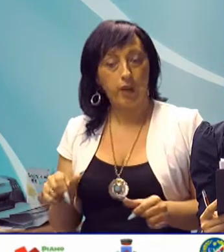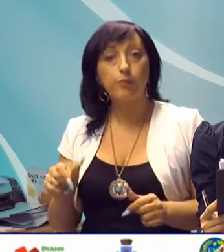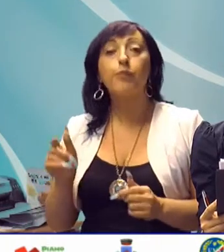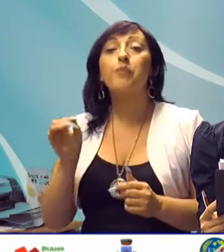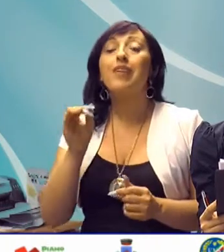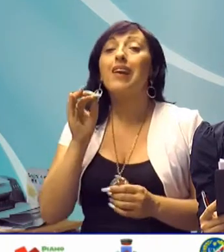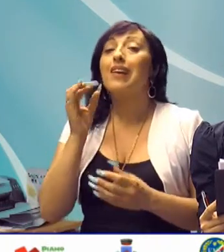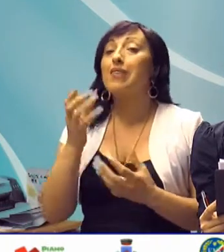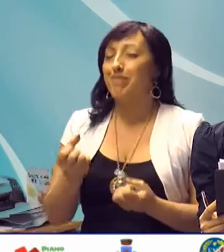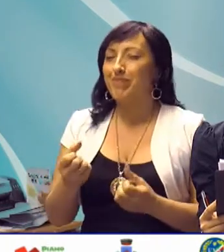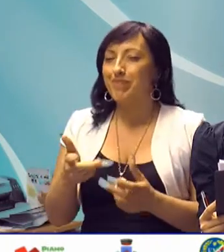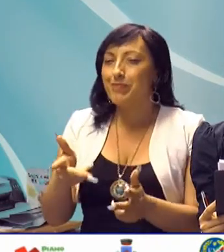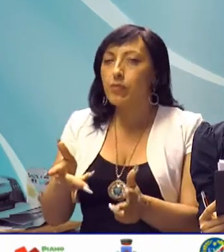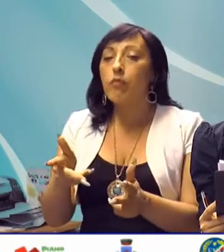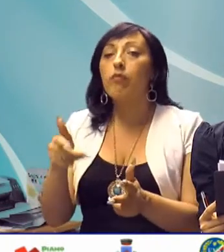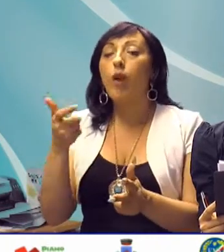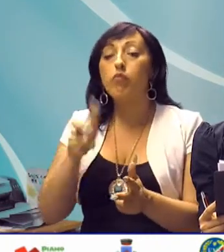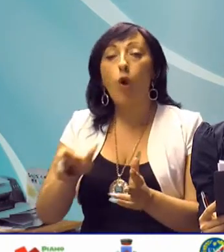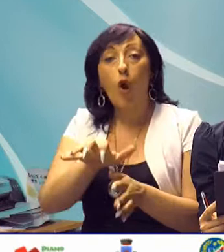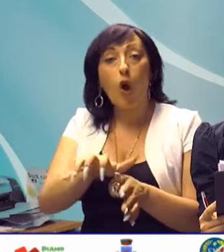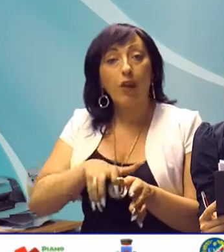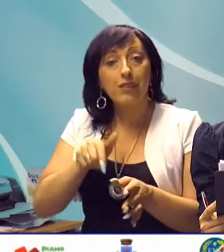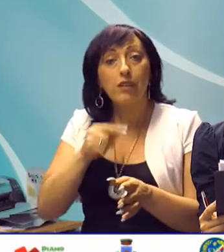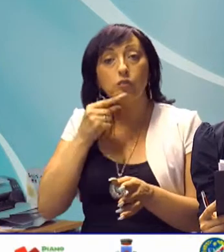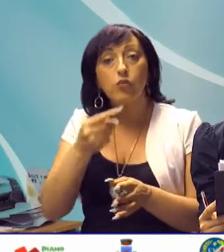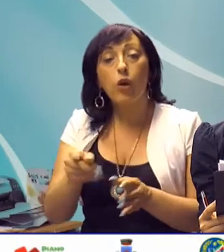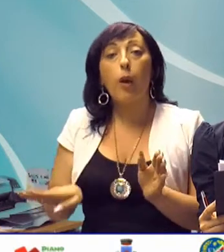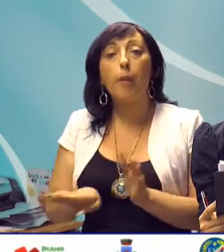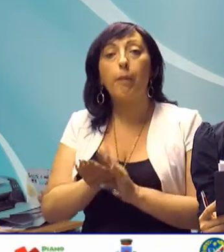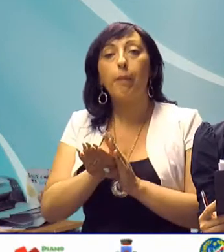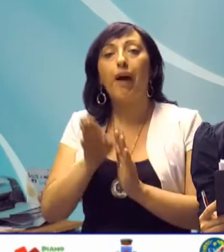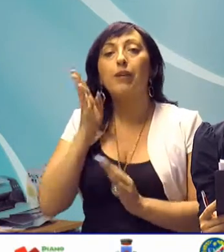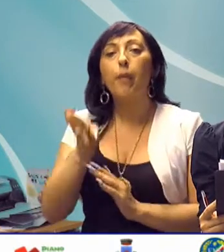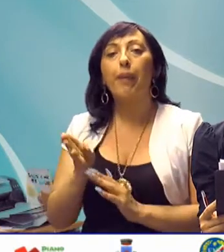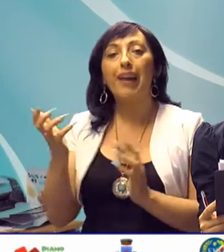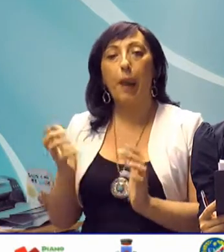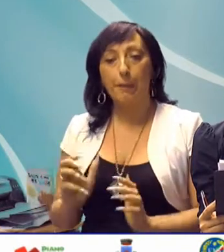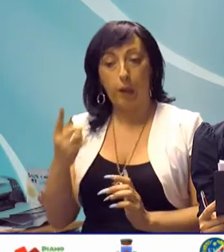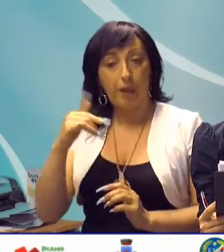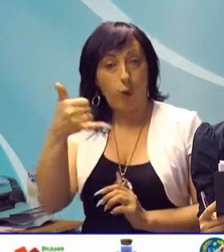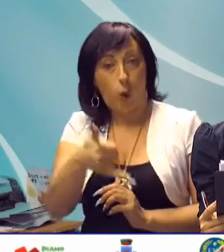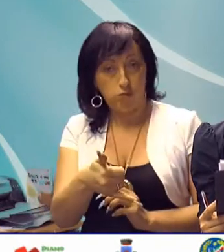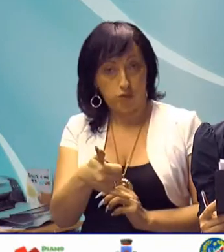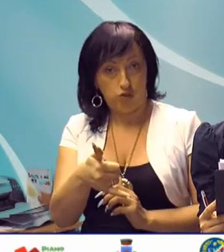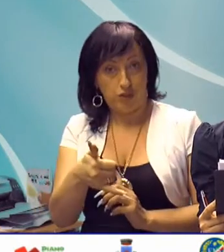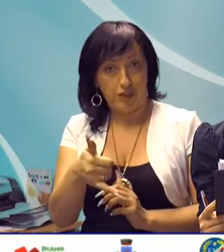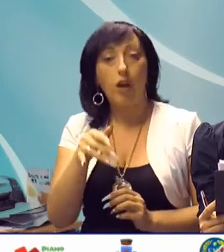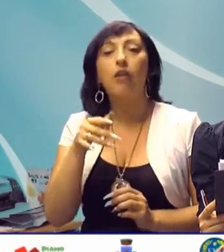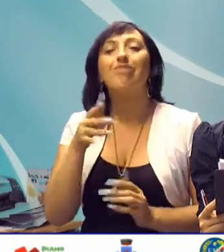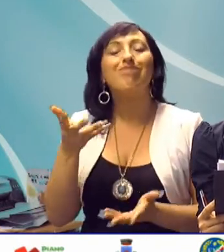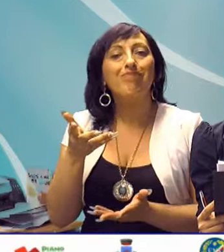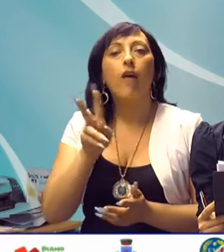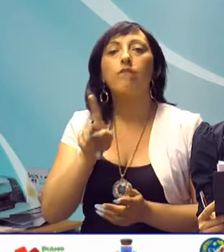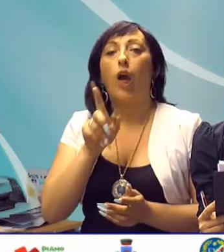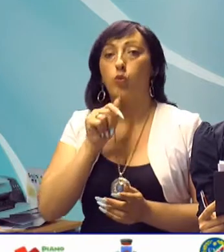pratica, secondo quanto scritto nelle motivazioni, si è partiti dalla pena minima per l'omicidio, ovvero 21 anni.